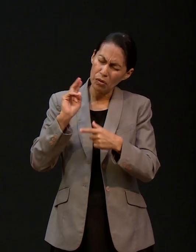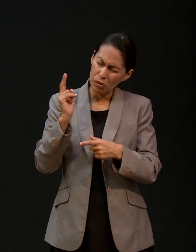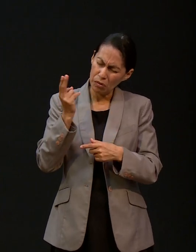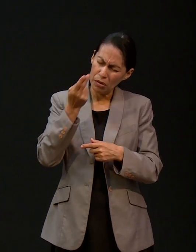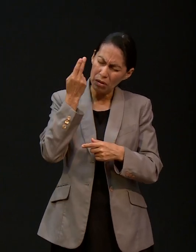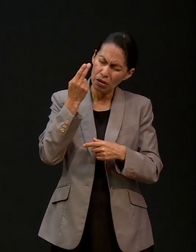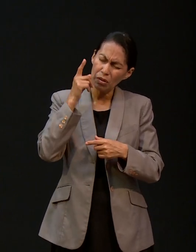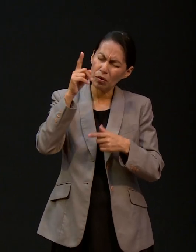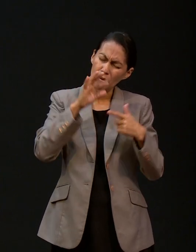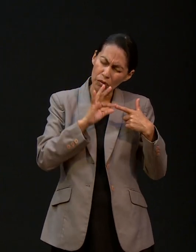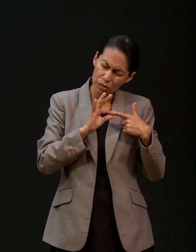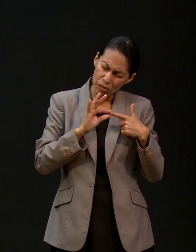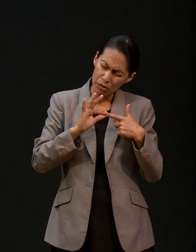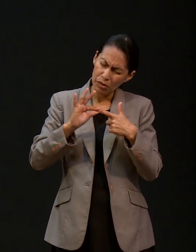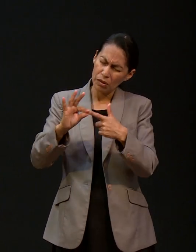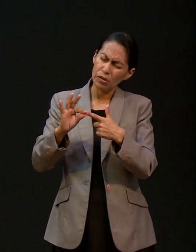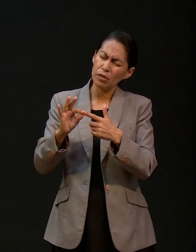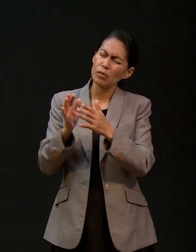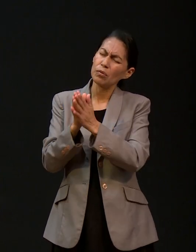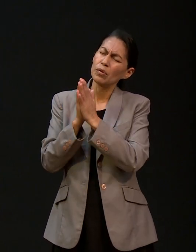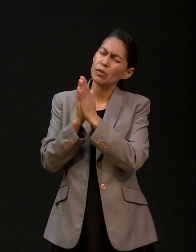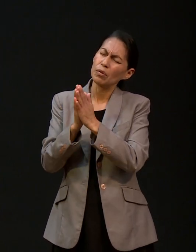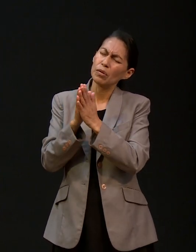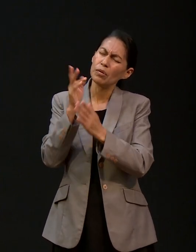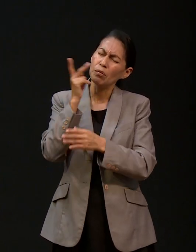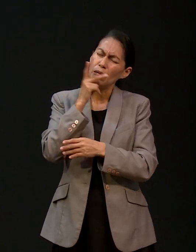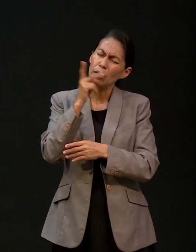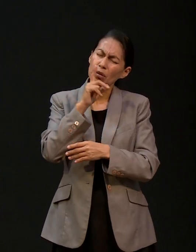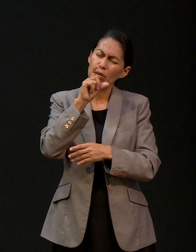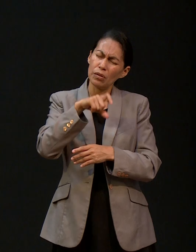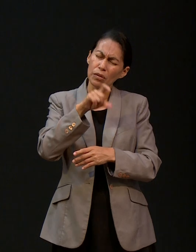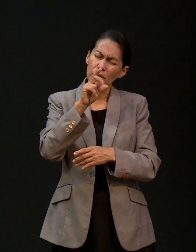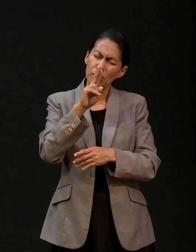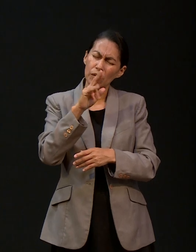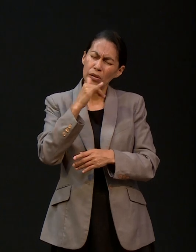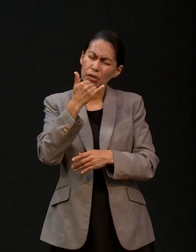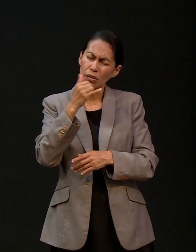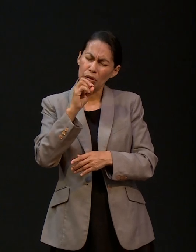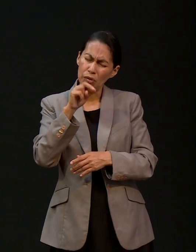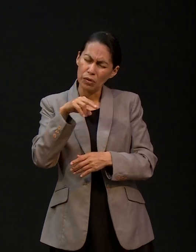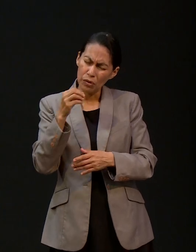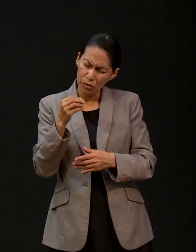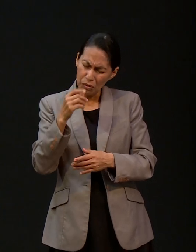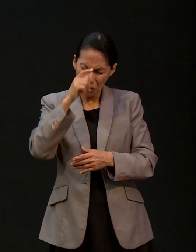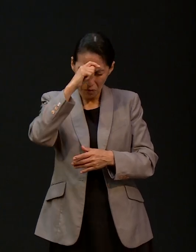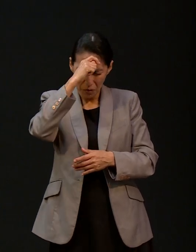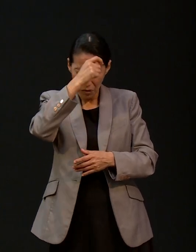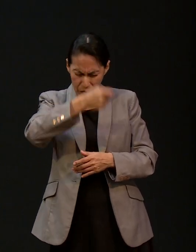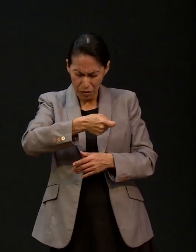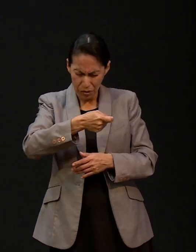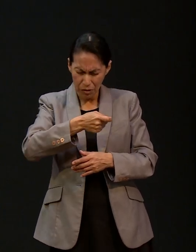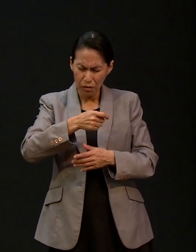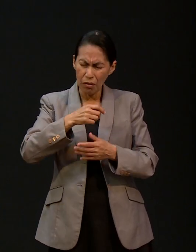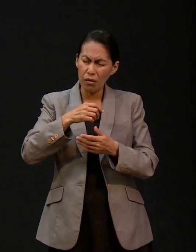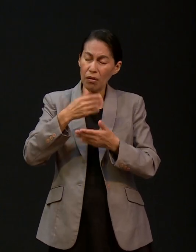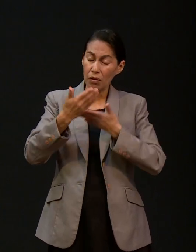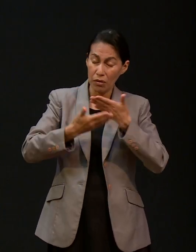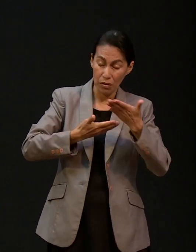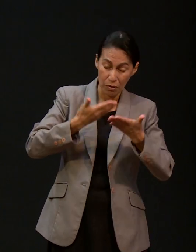pedimos una bendición especial por el Pastor Quillono gracias Señor por el servicio